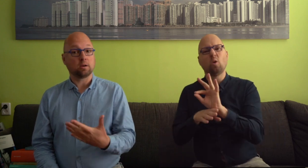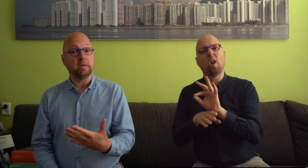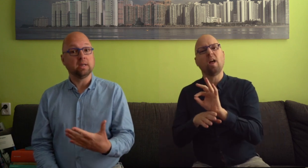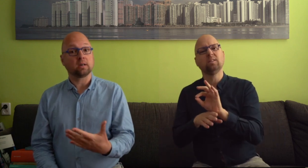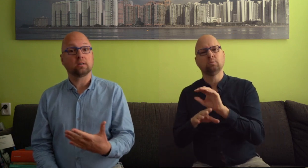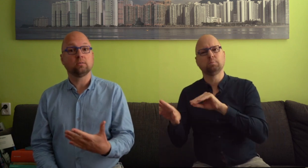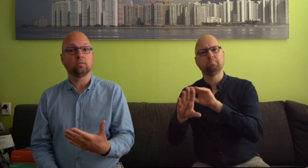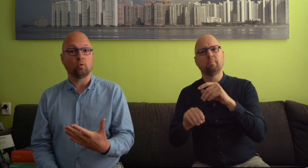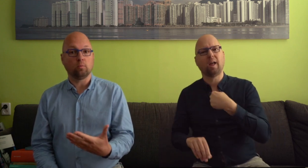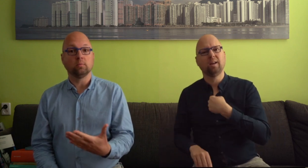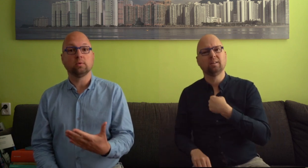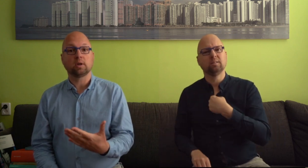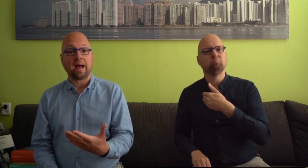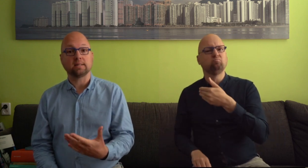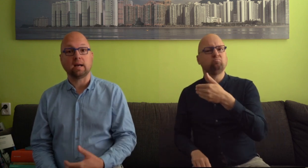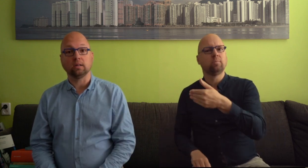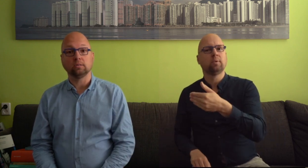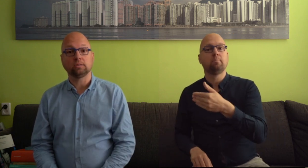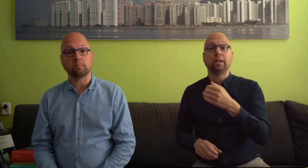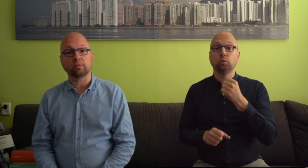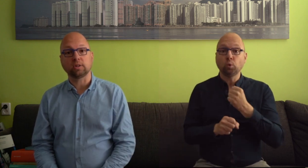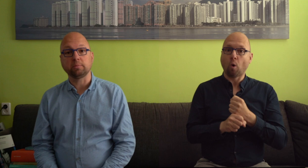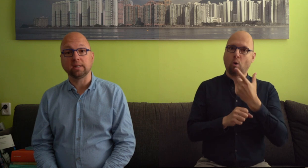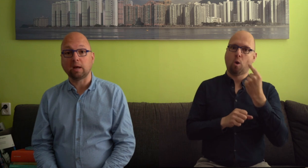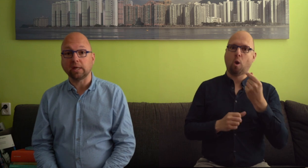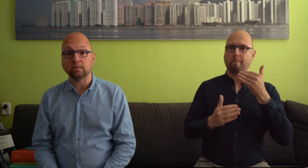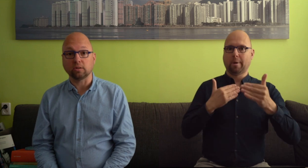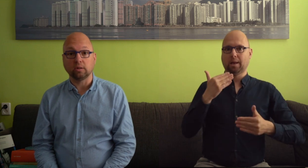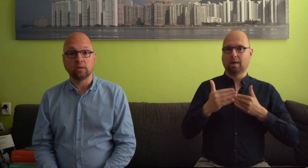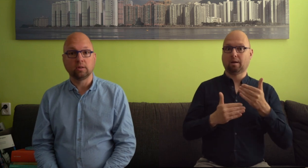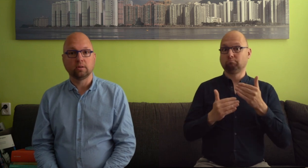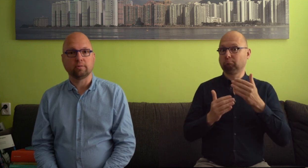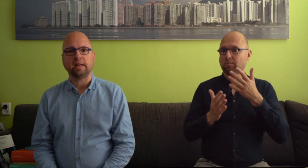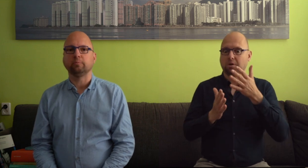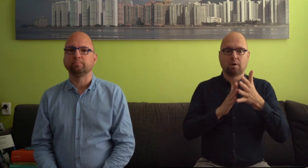aardige manier om gebarentaal stapje voor stapje een klein beetje te verkennen.